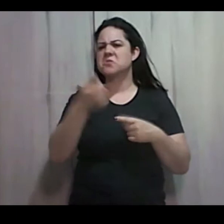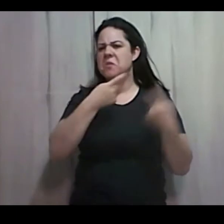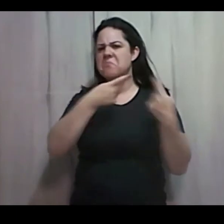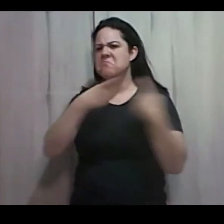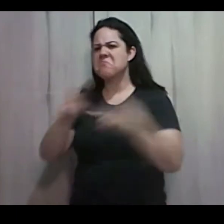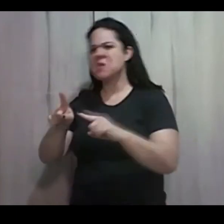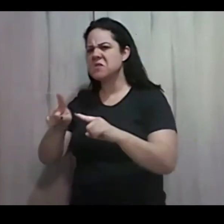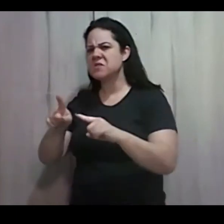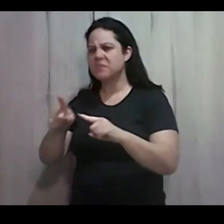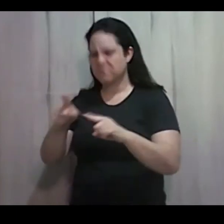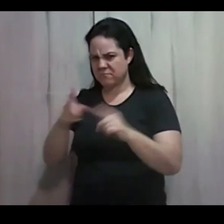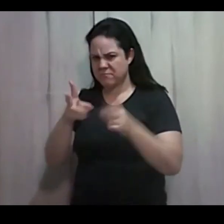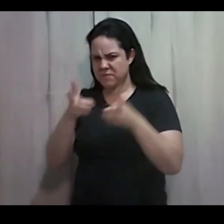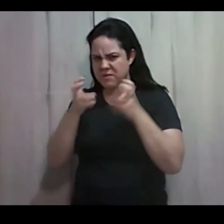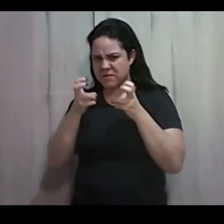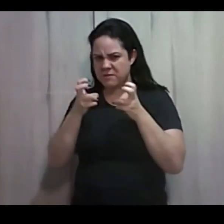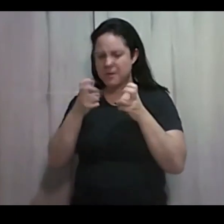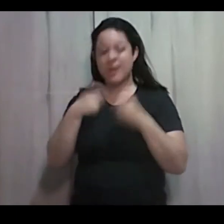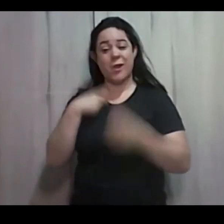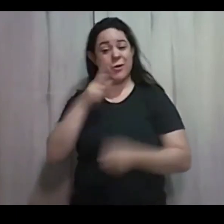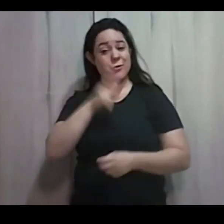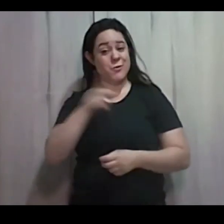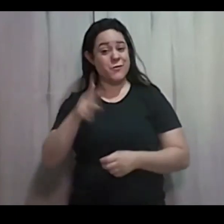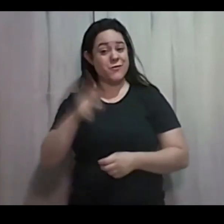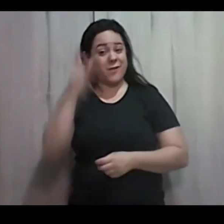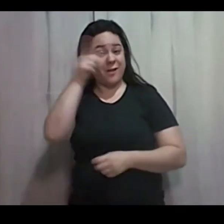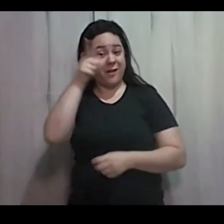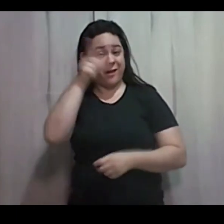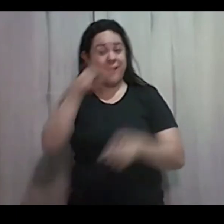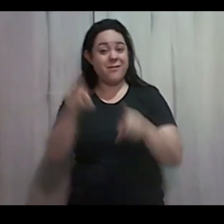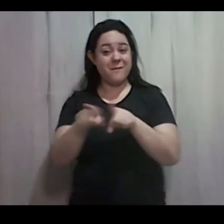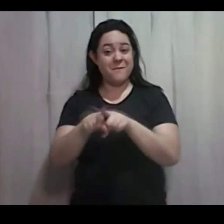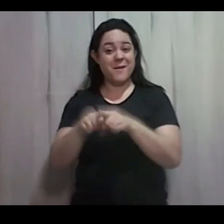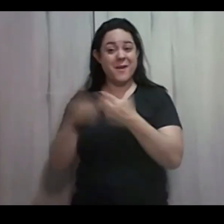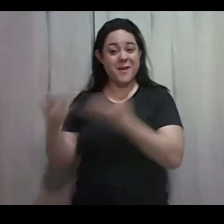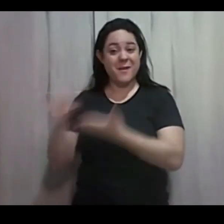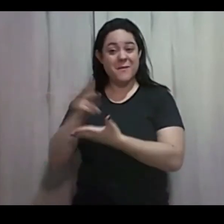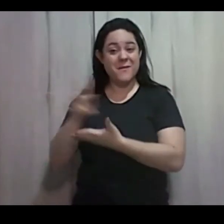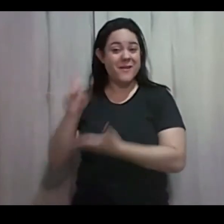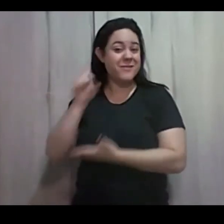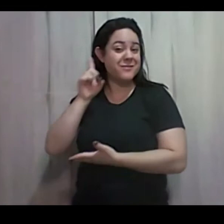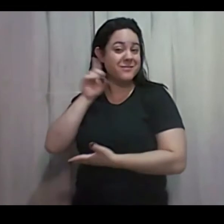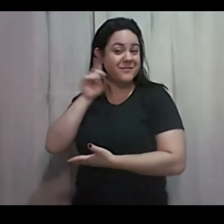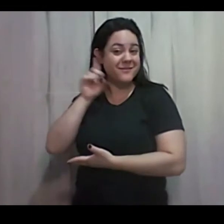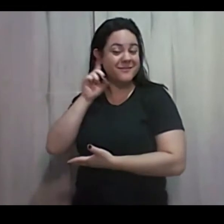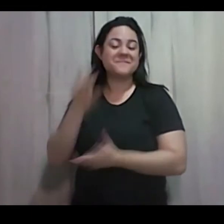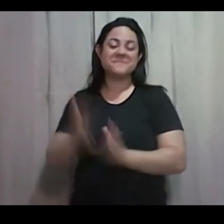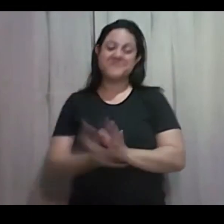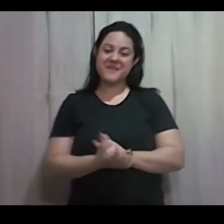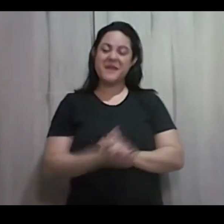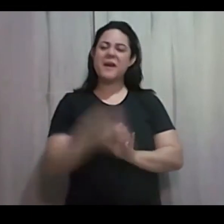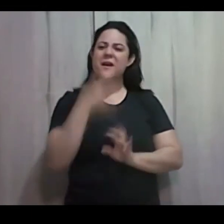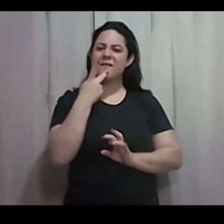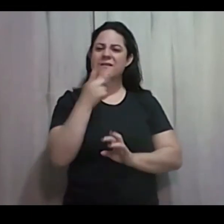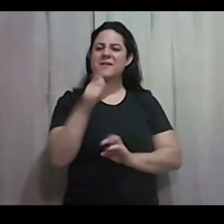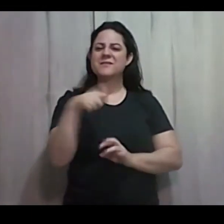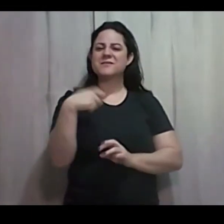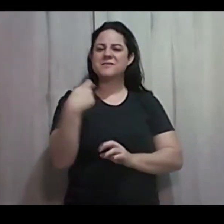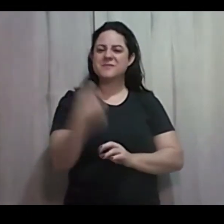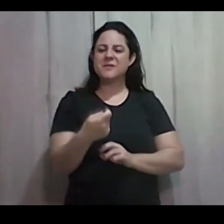Eu sou o professor Declé E aqui ao meu lado a professora Daniele Para falar da Carta de Apocalipse A